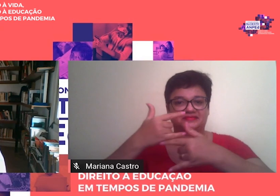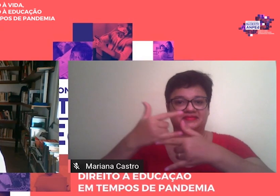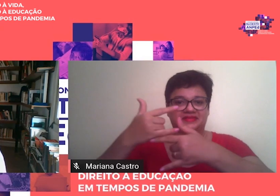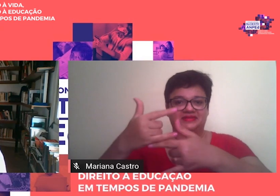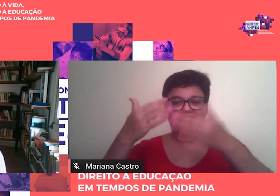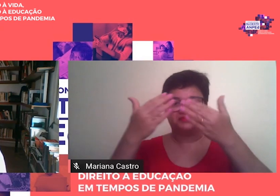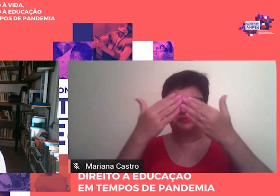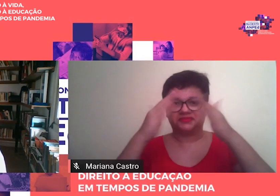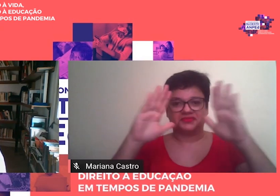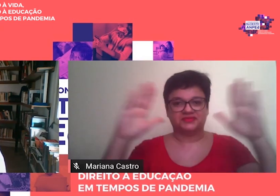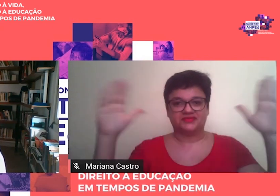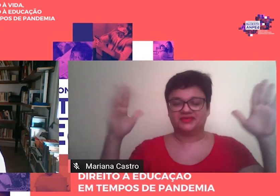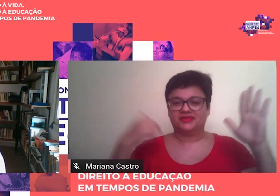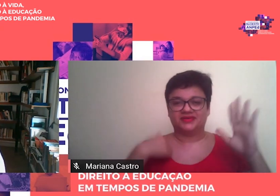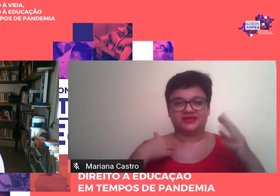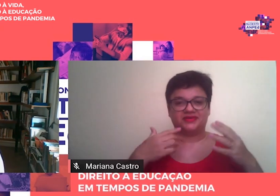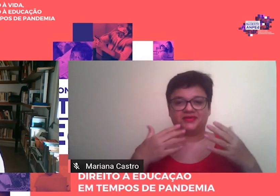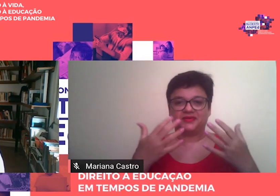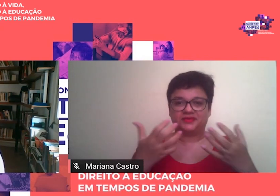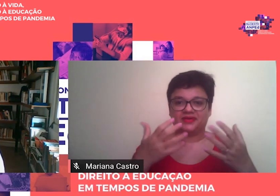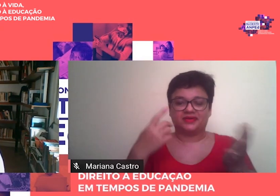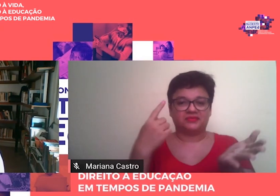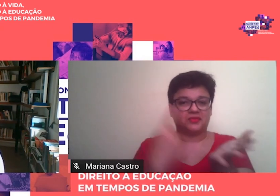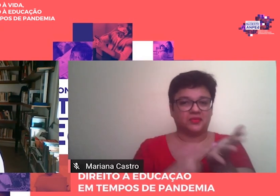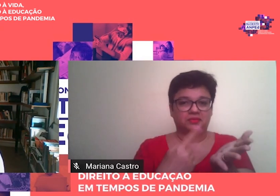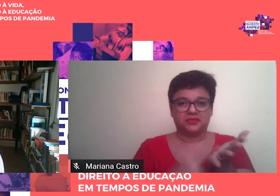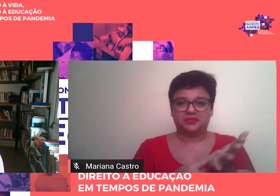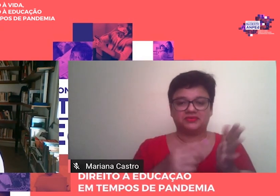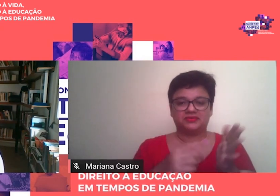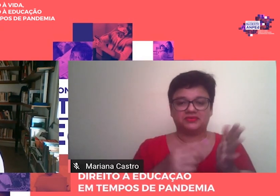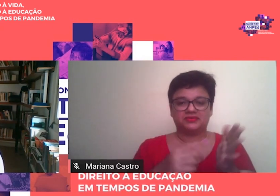demandas, desses compromissos, para que eu possa fazer a leitura.